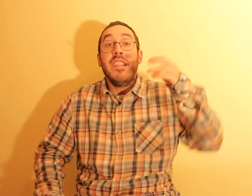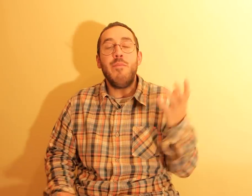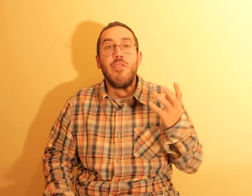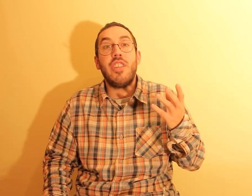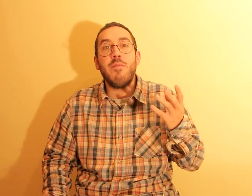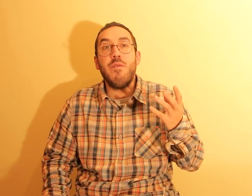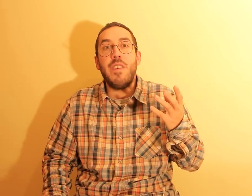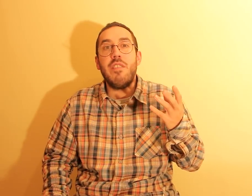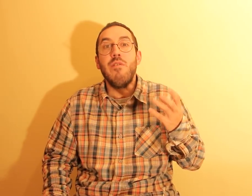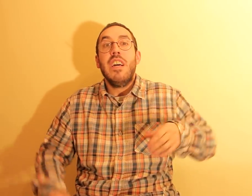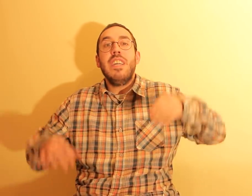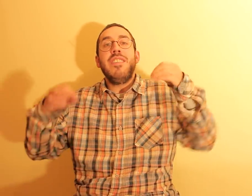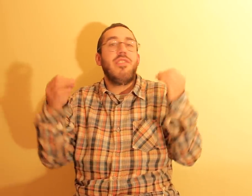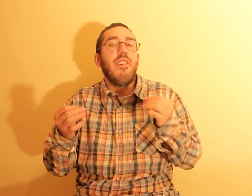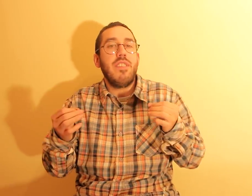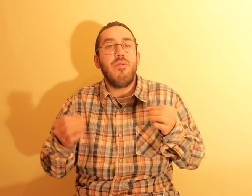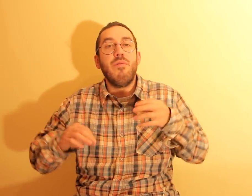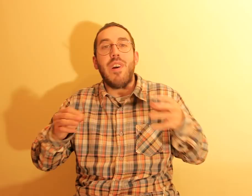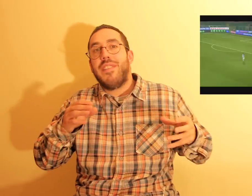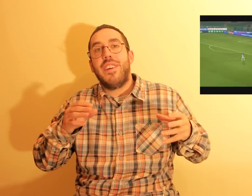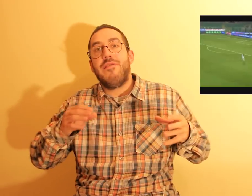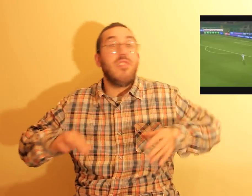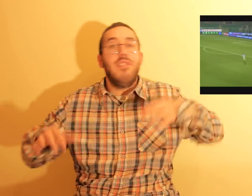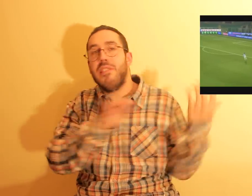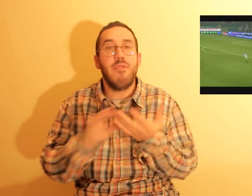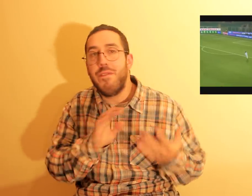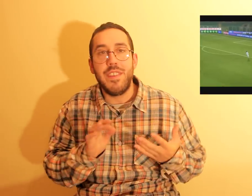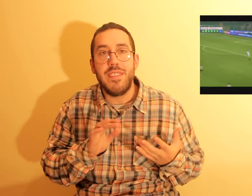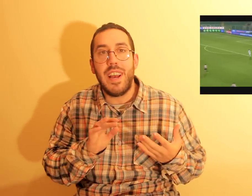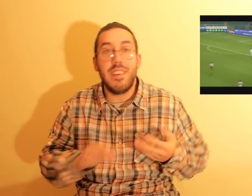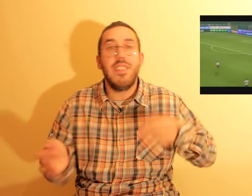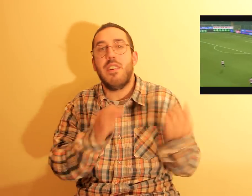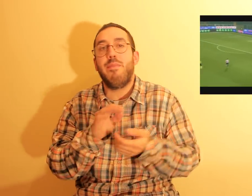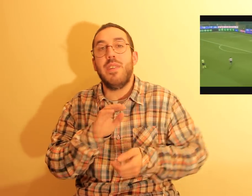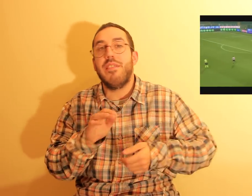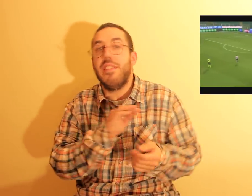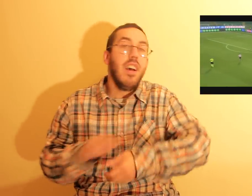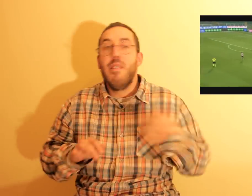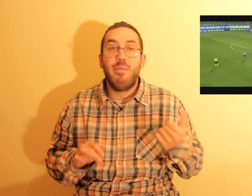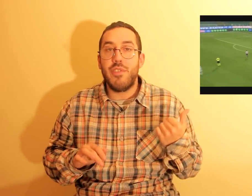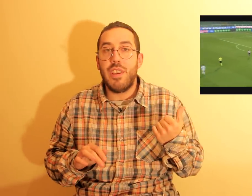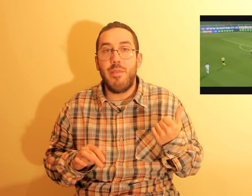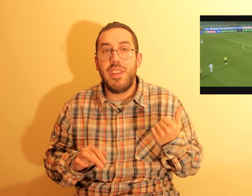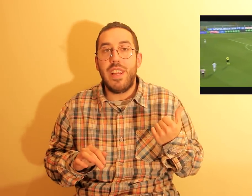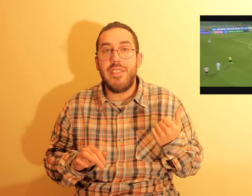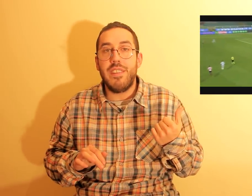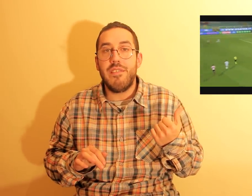depois temos um vídeo, insólito, de um guarda-redes, que tentou fintar, e de repente, pôs a bola lá dentro.